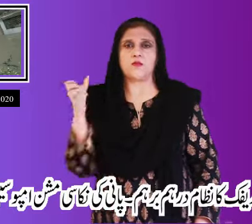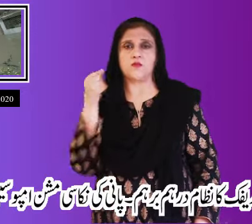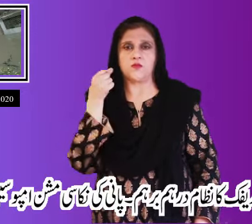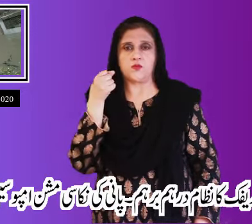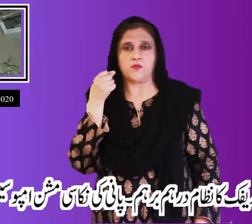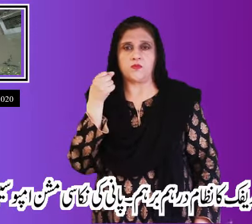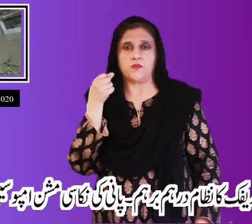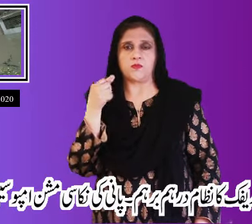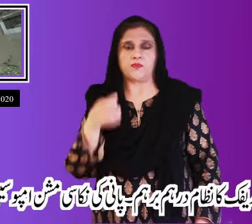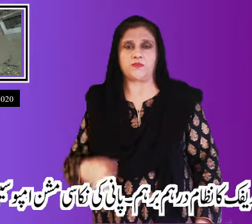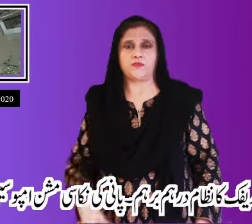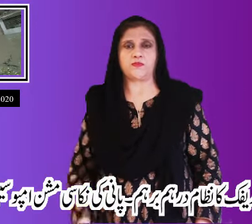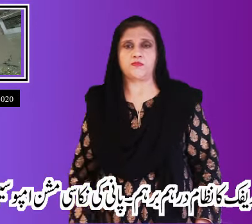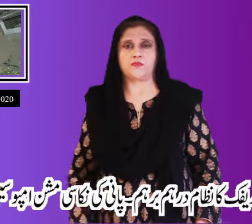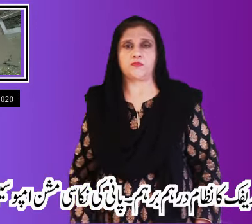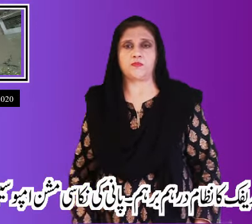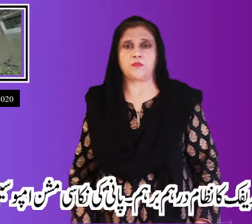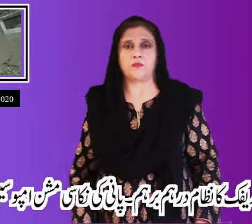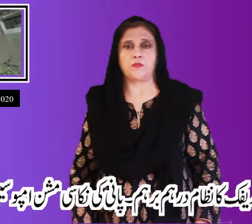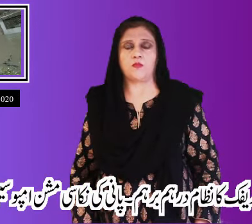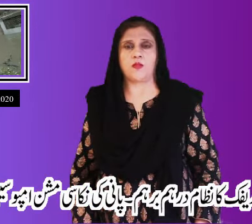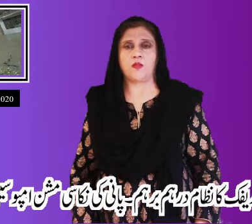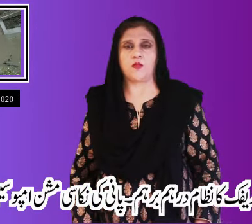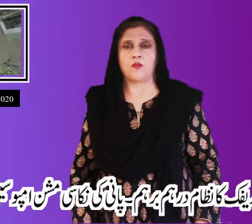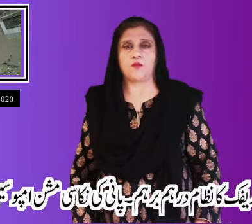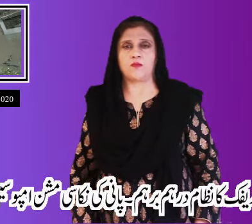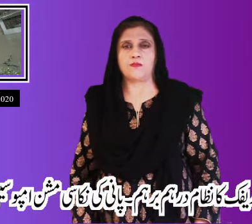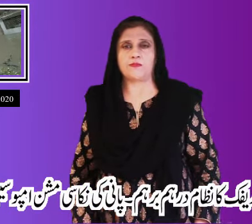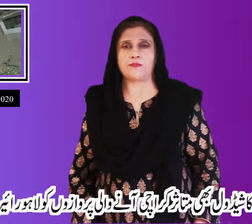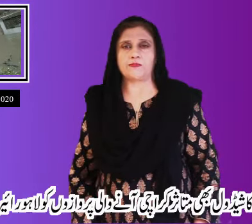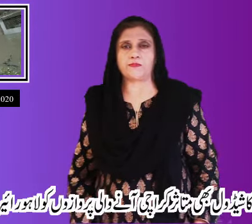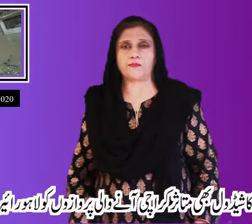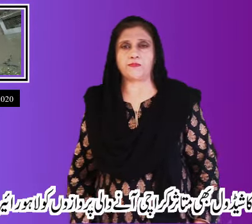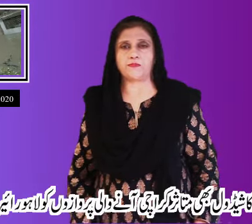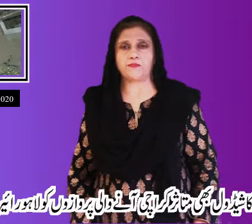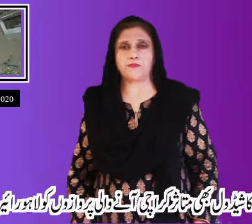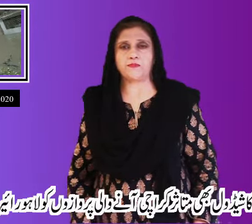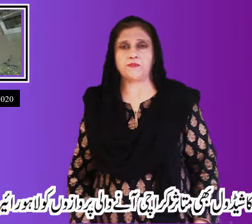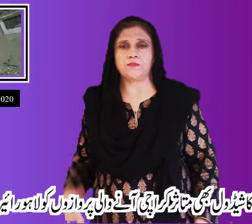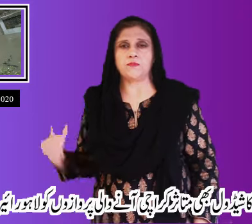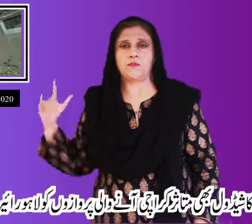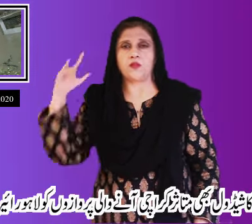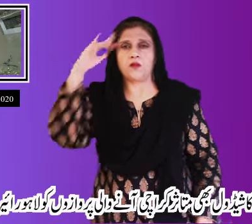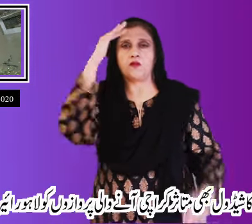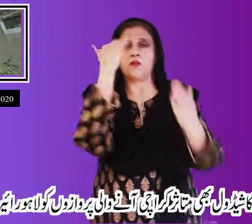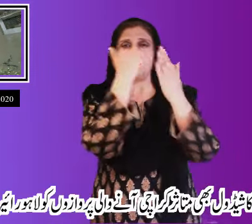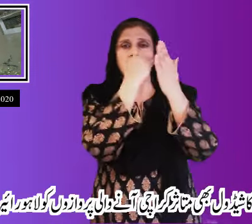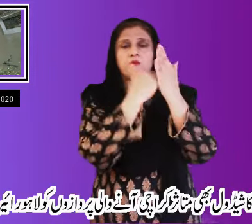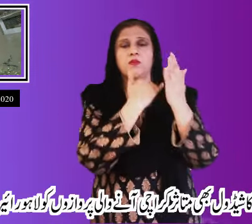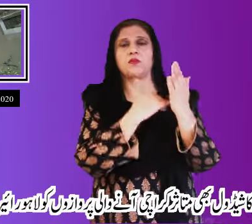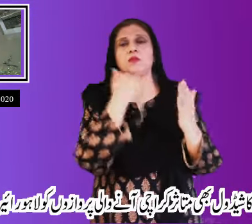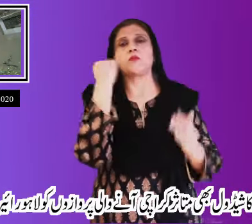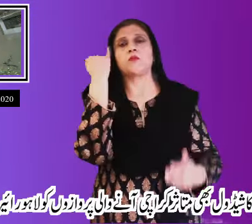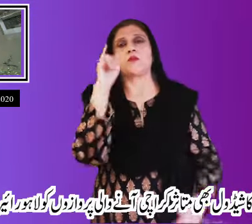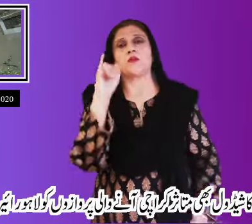مشن ایمپوسیبل بن گئی پروازوں کا شیڈیول بھی